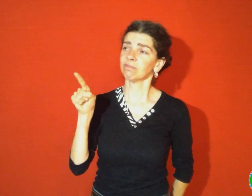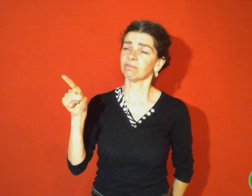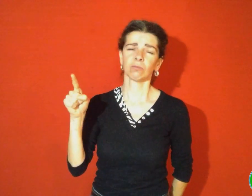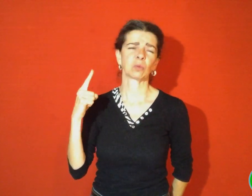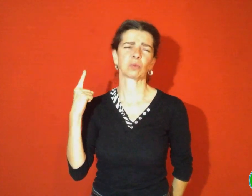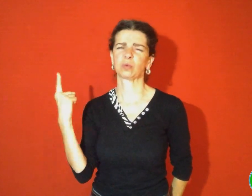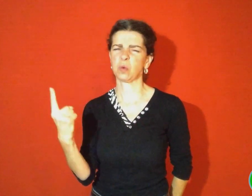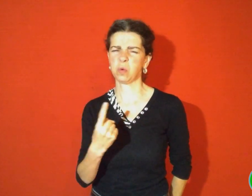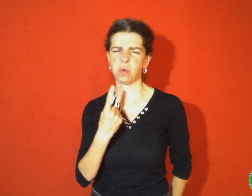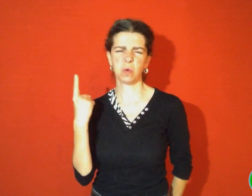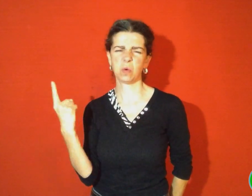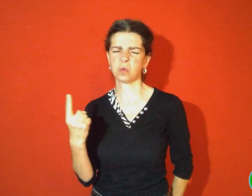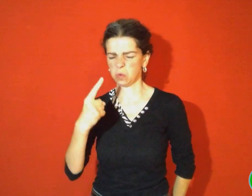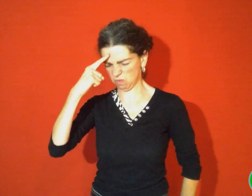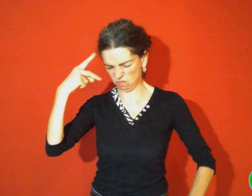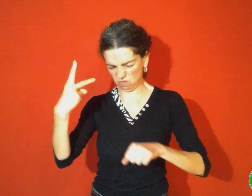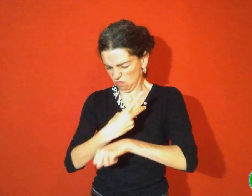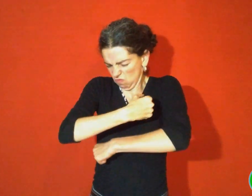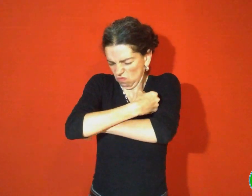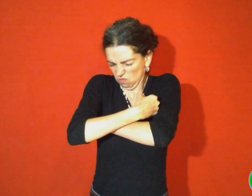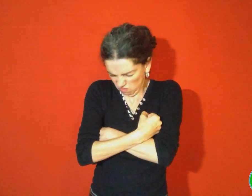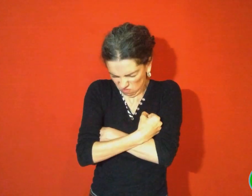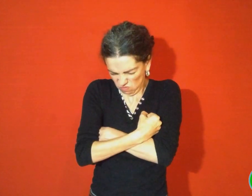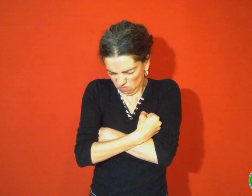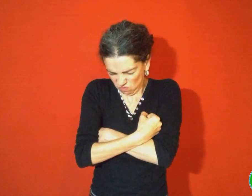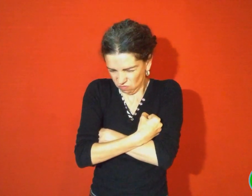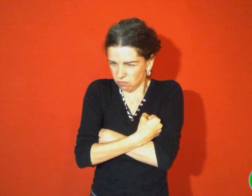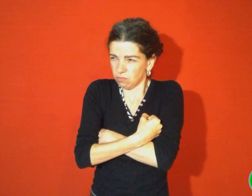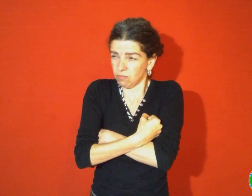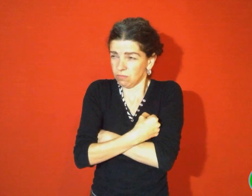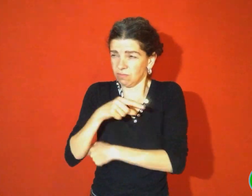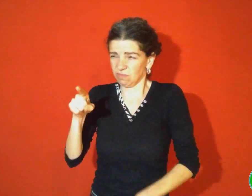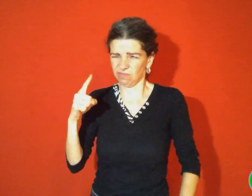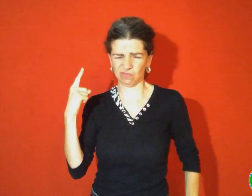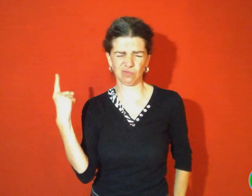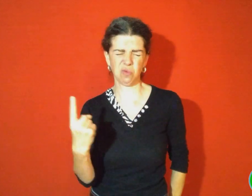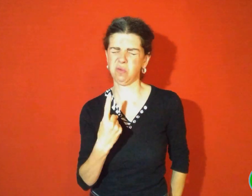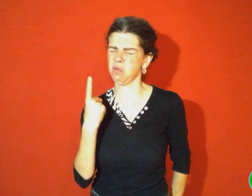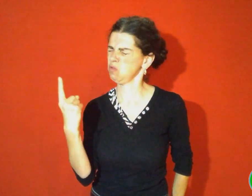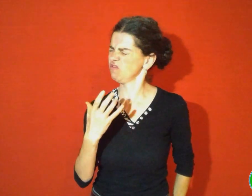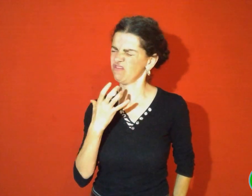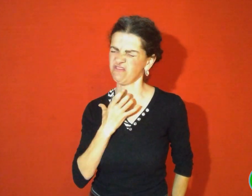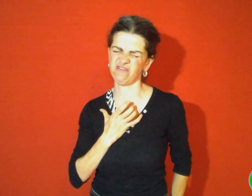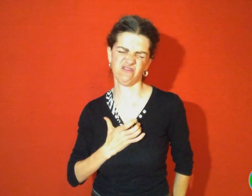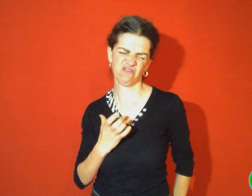Il était toujours de mauvaise humeur et avait toujours faim.